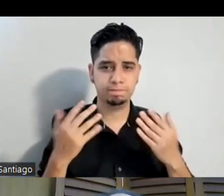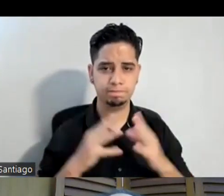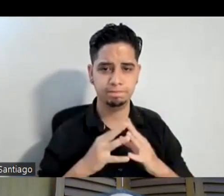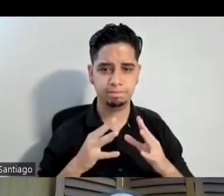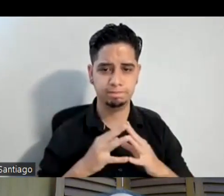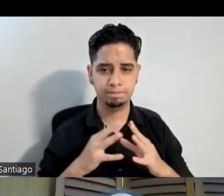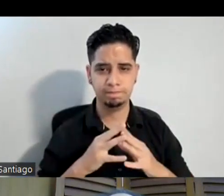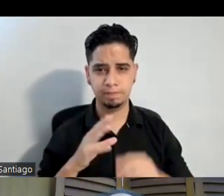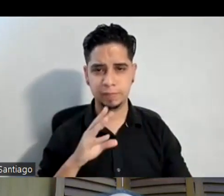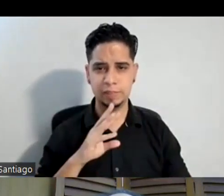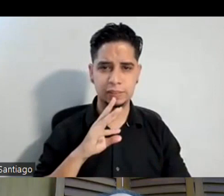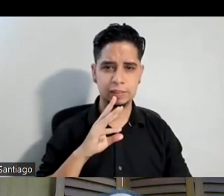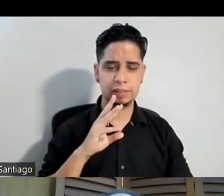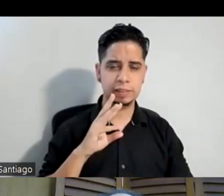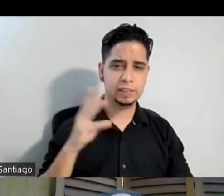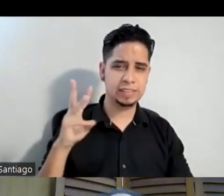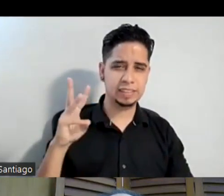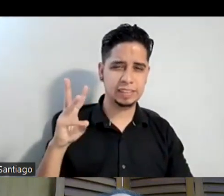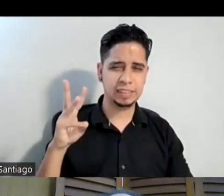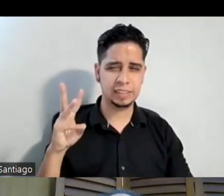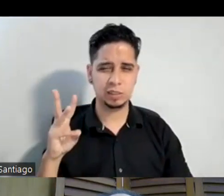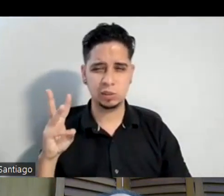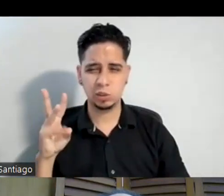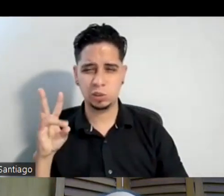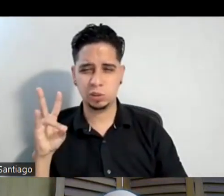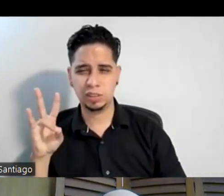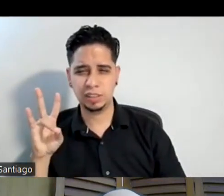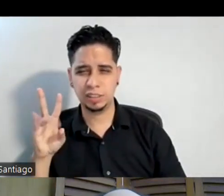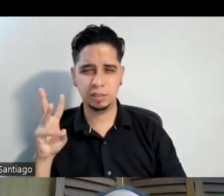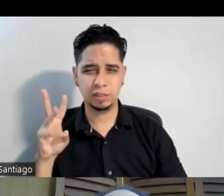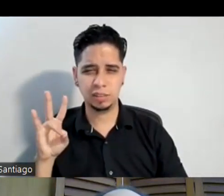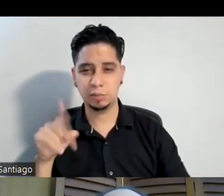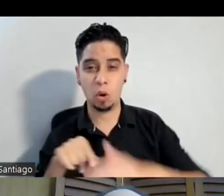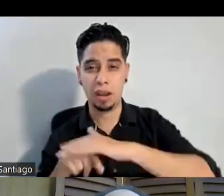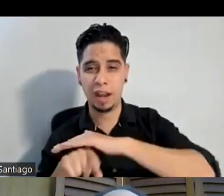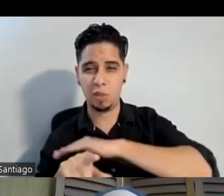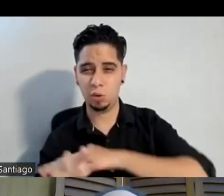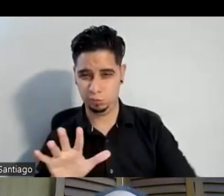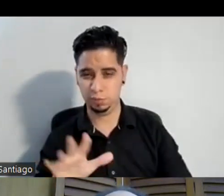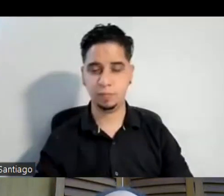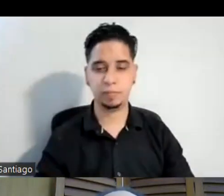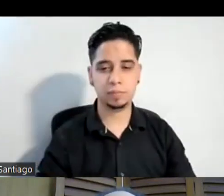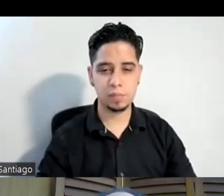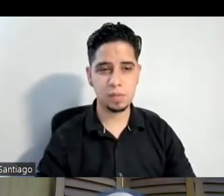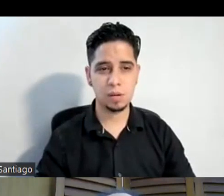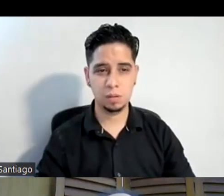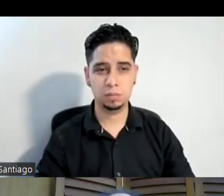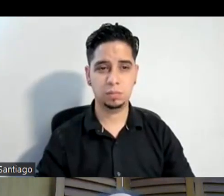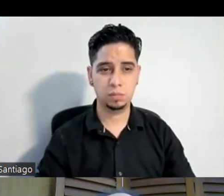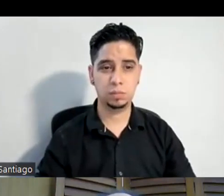sexto o en séptimo por ahí no era ajá más o menos